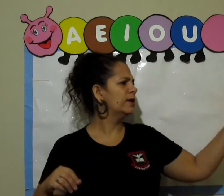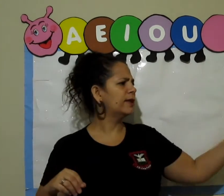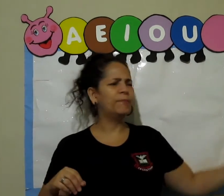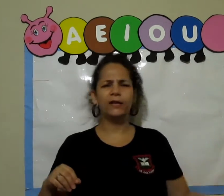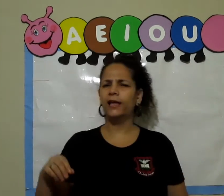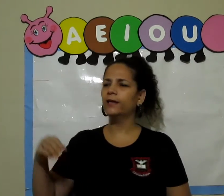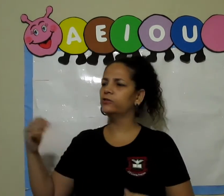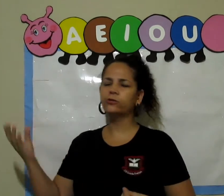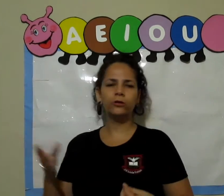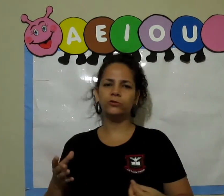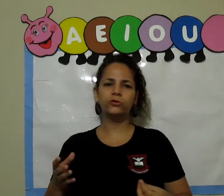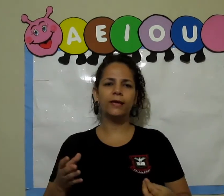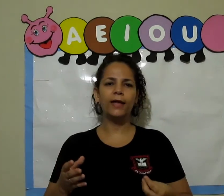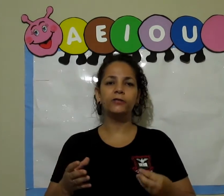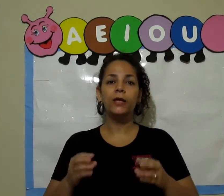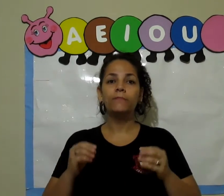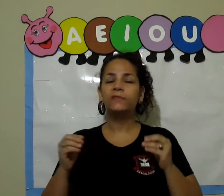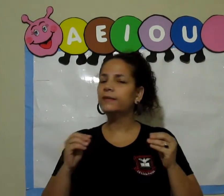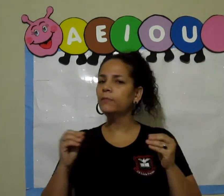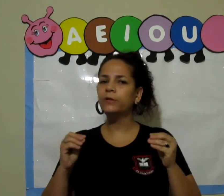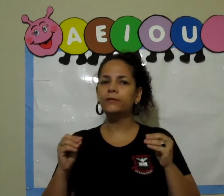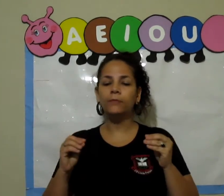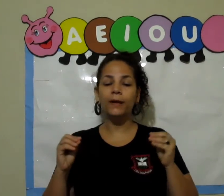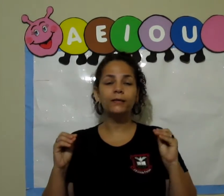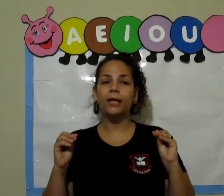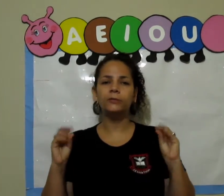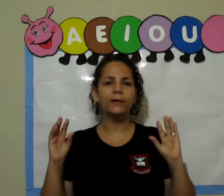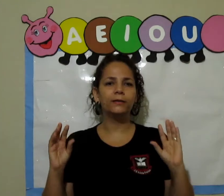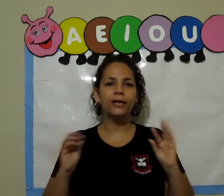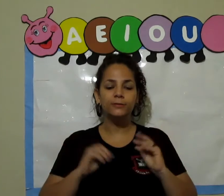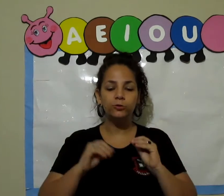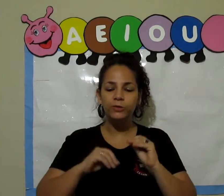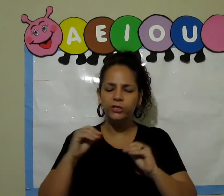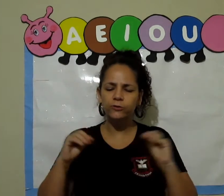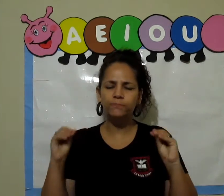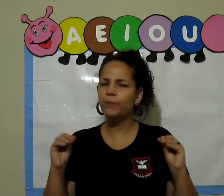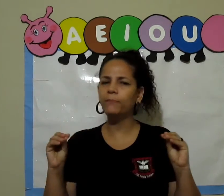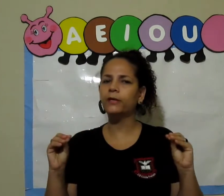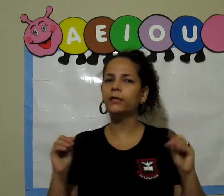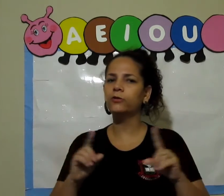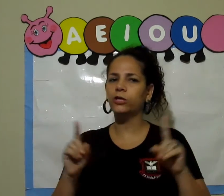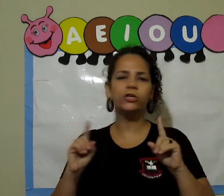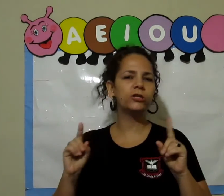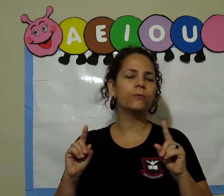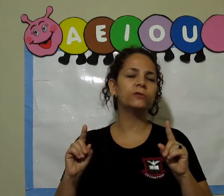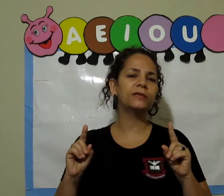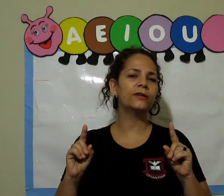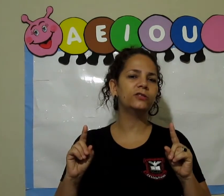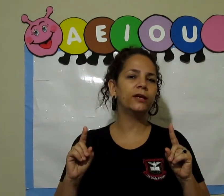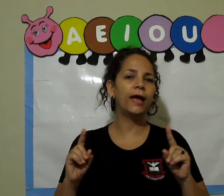da parede, de todos os lugares, sempre tem bactérias. Bactérias são de bichinhos bem pequenininhos que a gente não consegue enxergar.